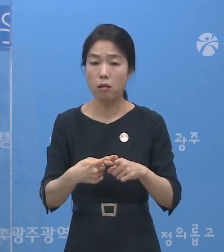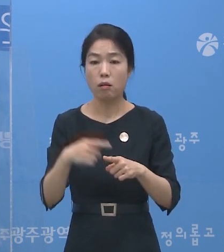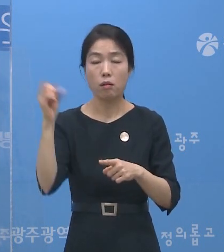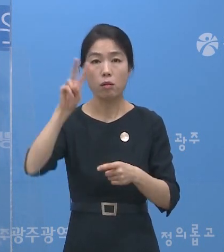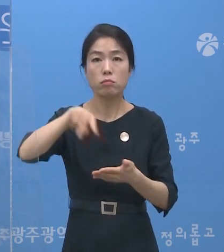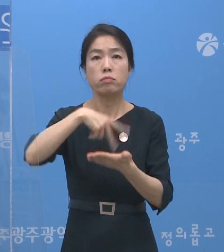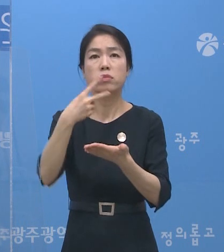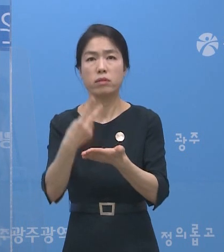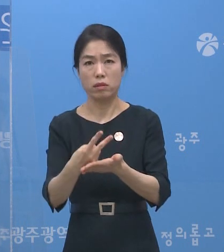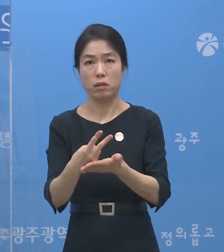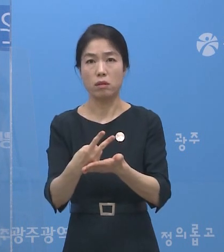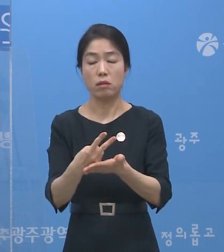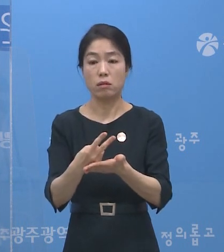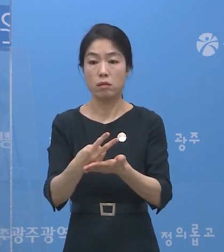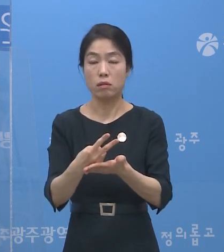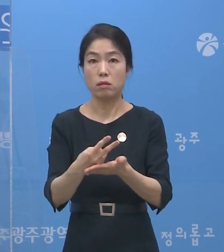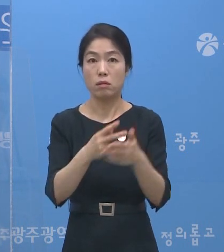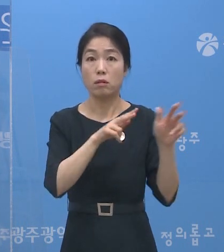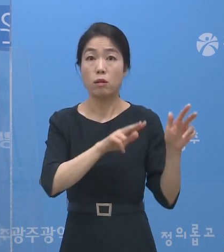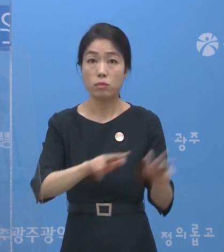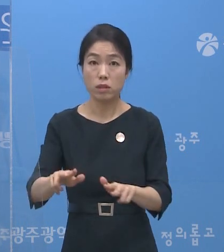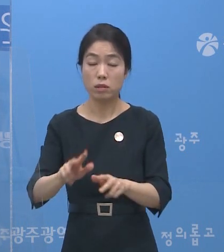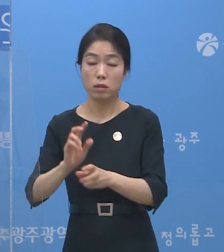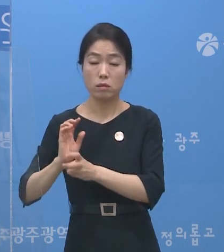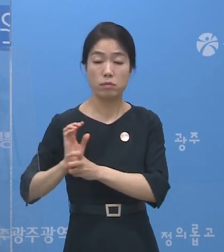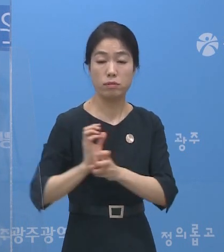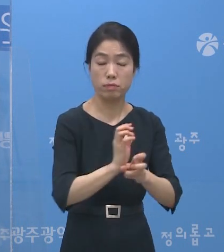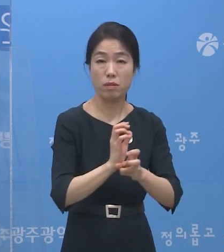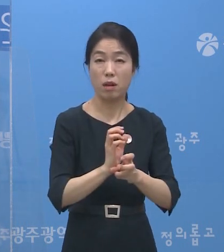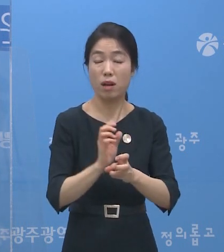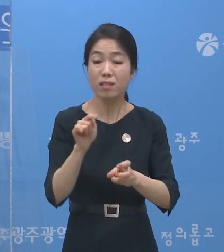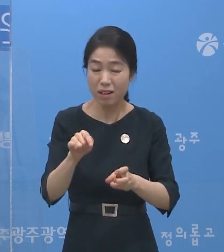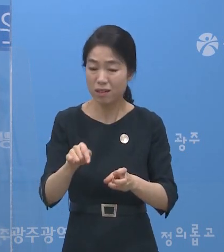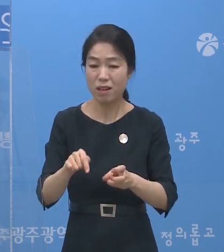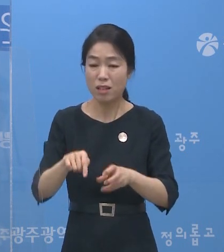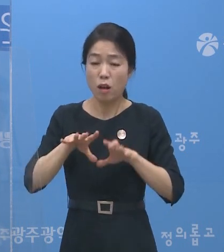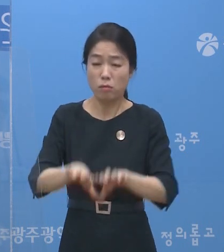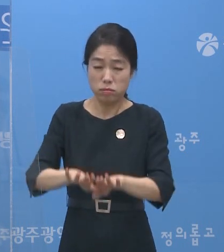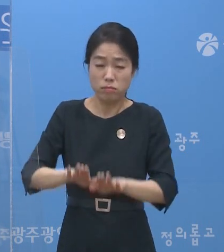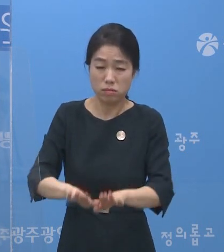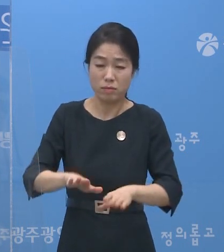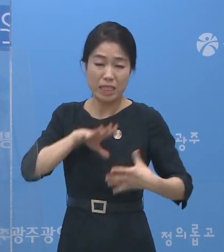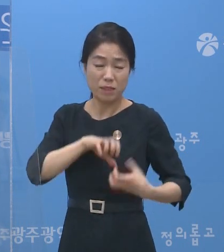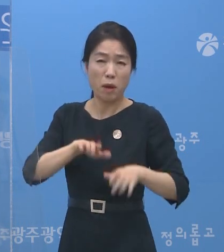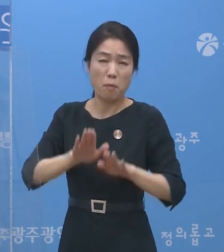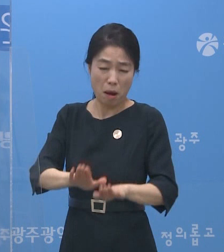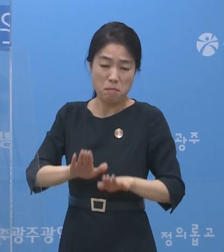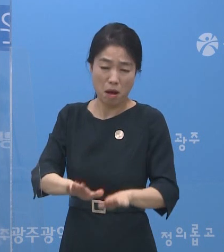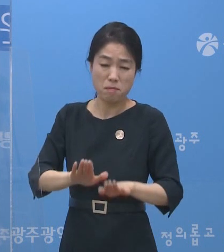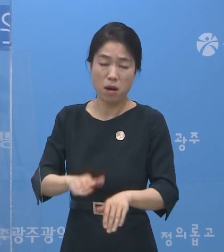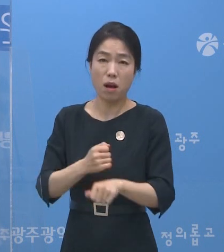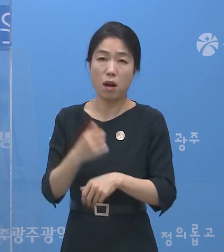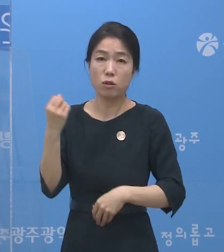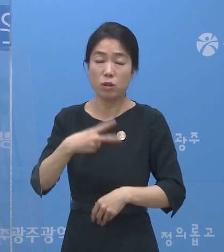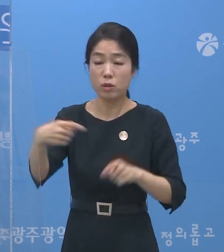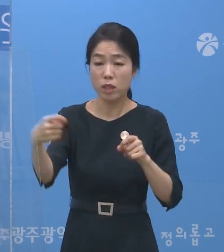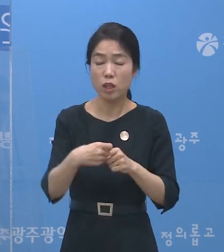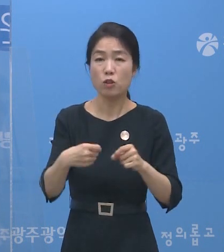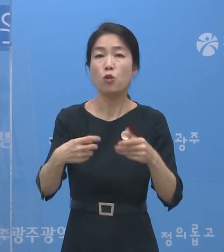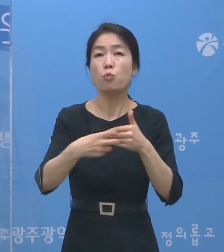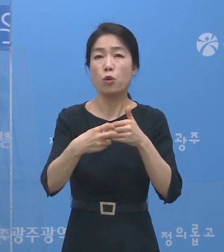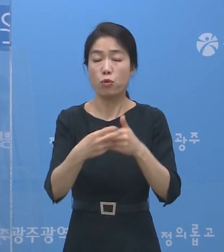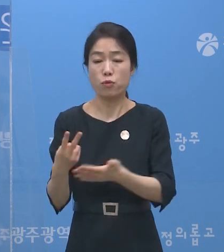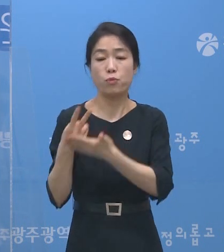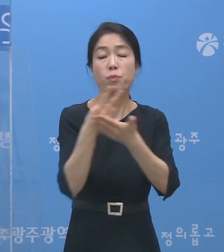쓰러지셨고 현장에서 즉시 응급과학과 전문의의 심폐소생술을 진행했고 인근 종합병원으로